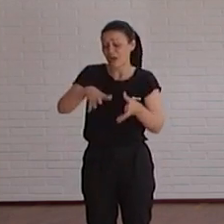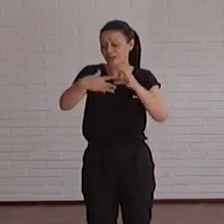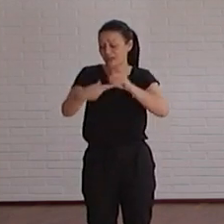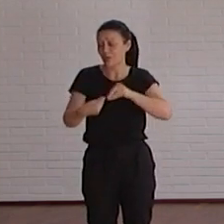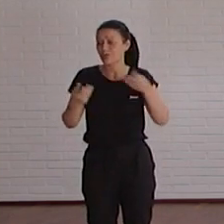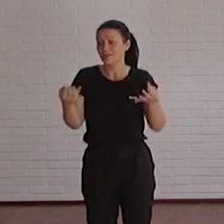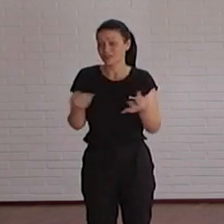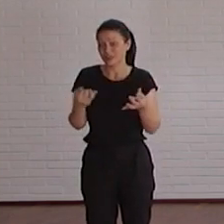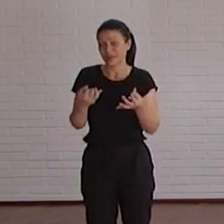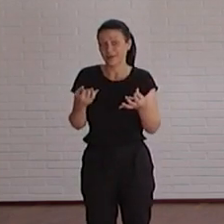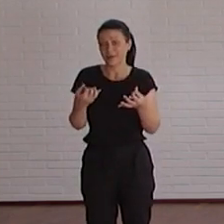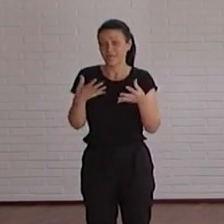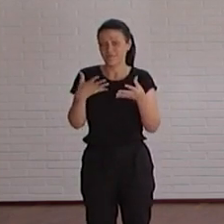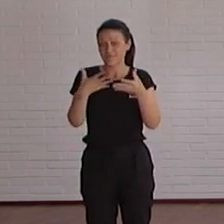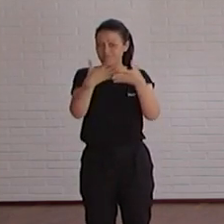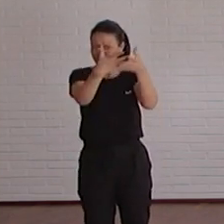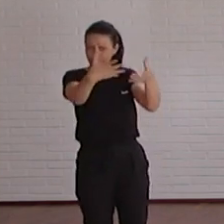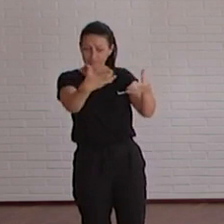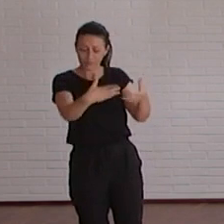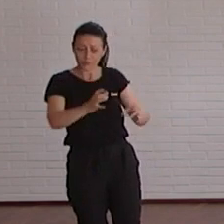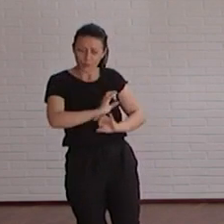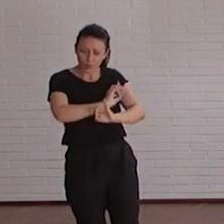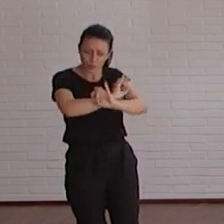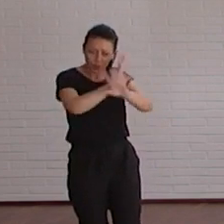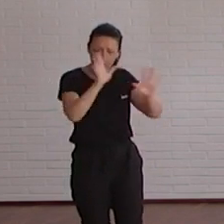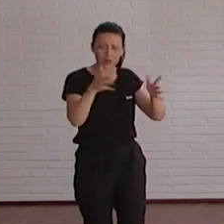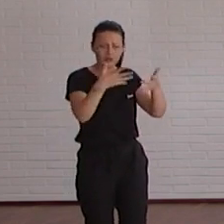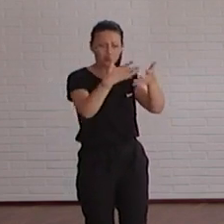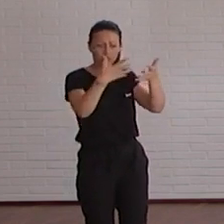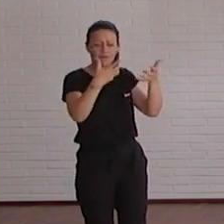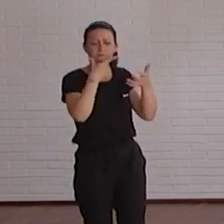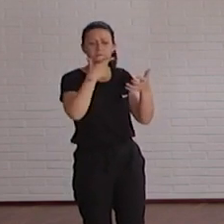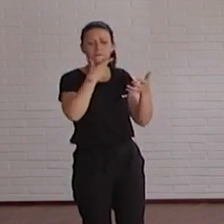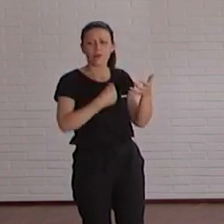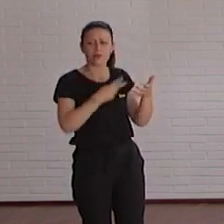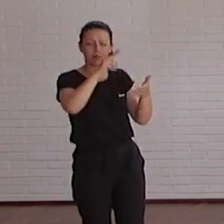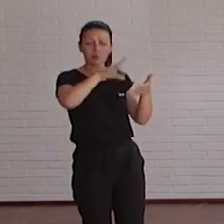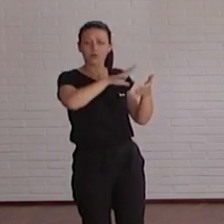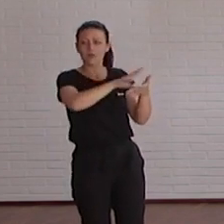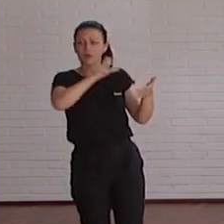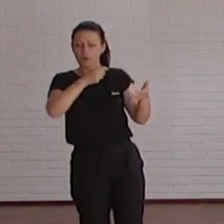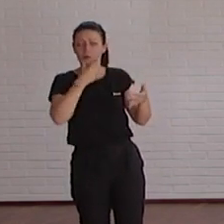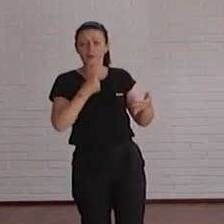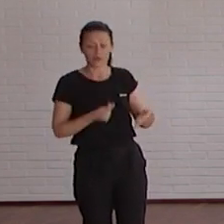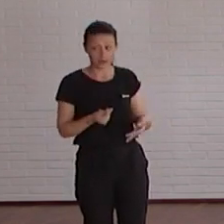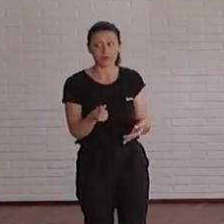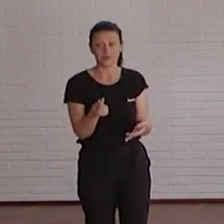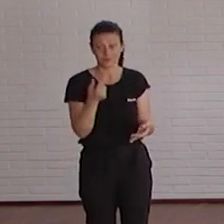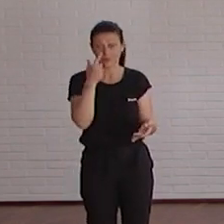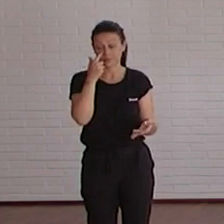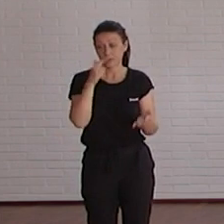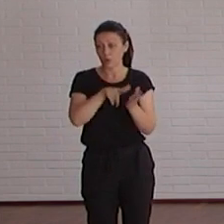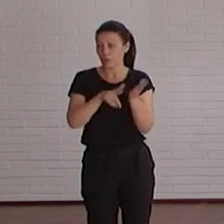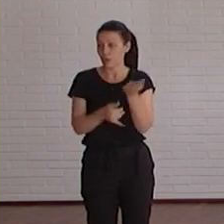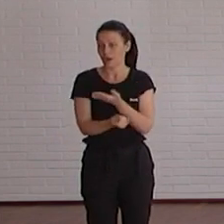las páginas sean muy claras, que los textos sean muy sencillos y utilicen un lenguaje